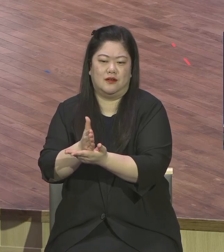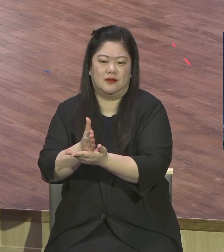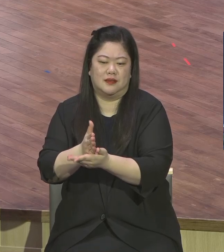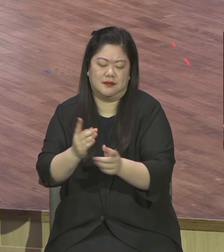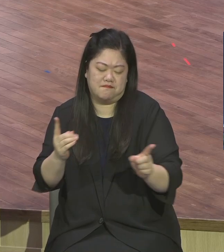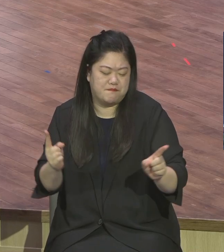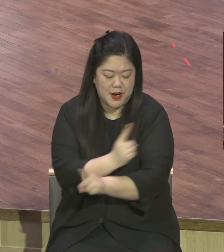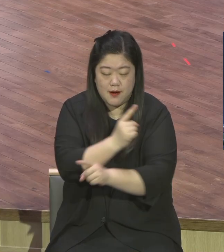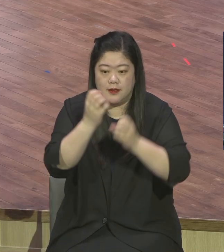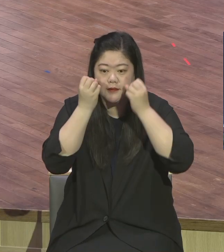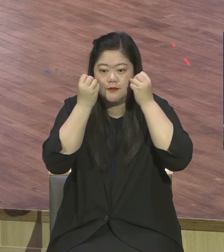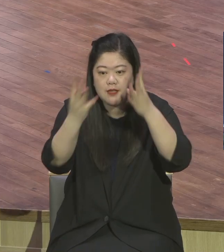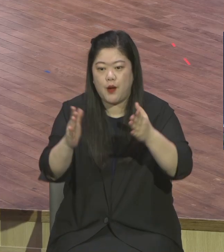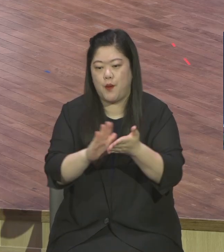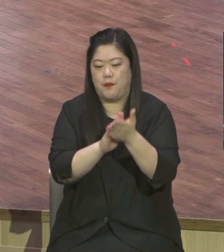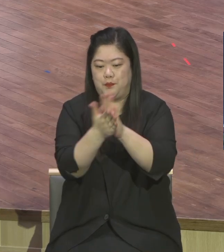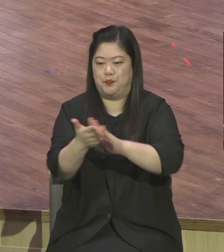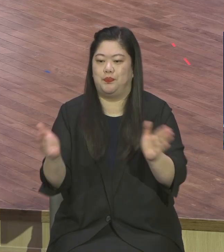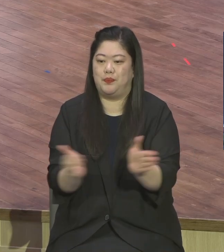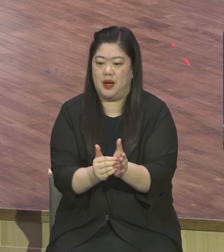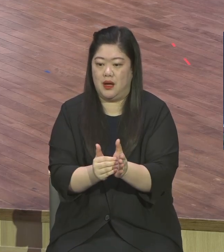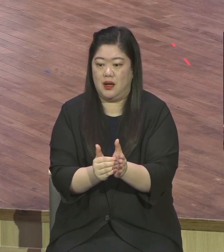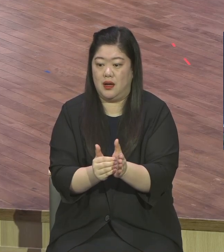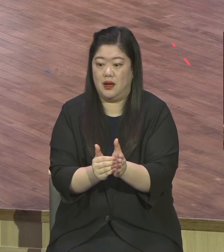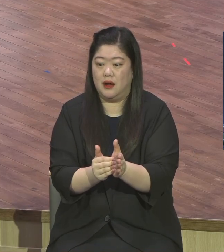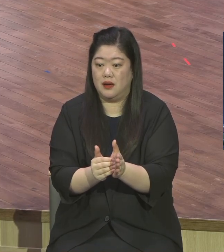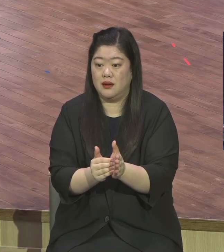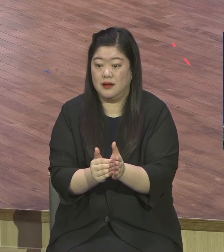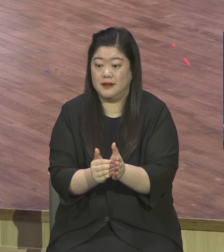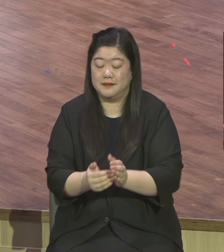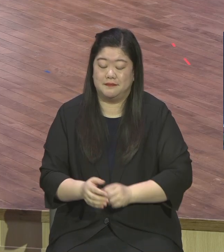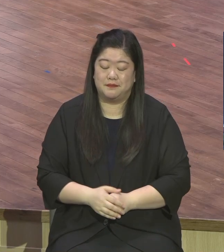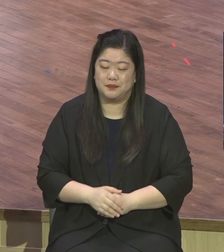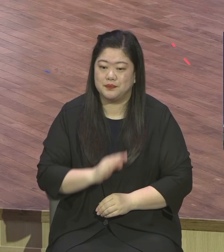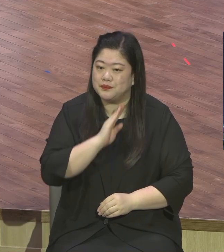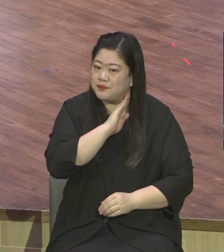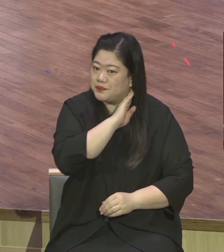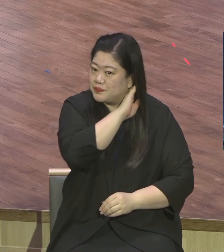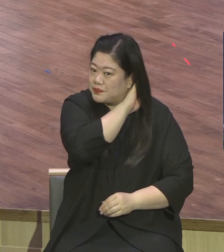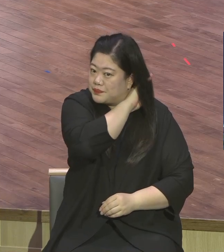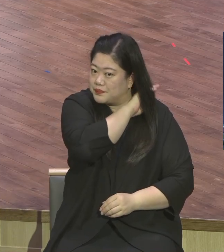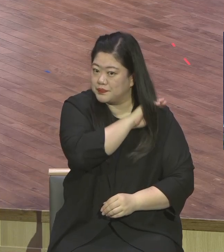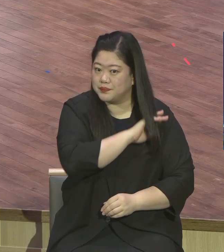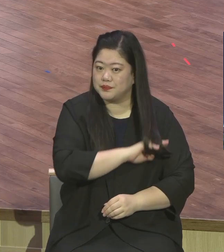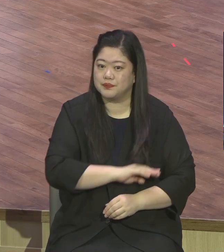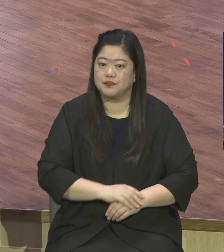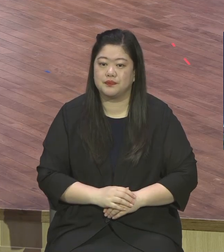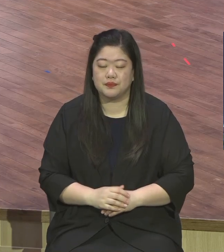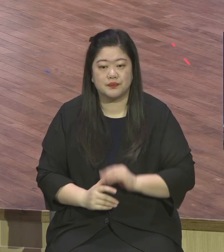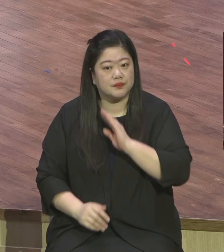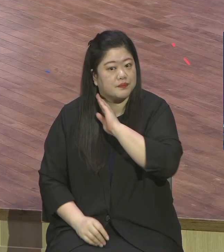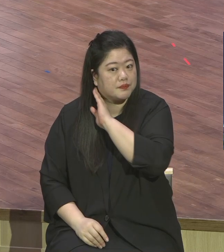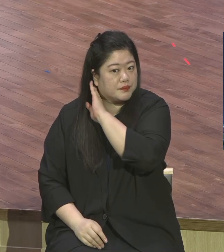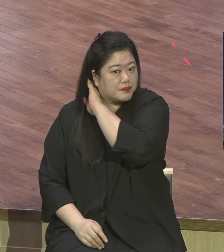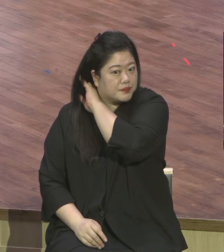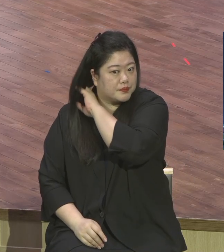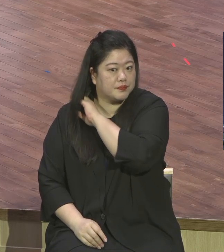거기에 걸맞는 삶을 시작해야 됩니다 눈에 보이지 않는 이 사단은요 예수를 믿은 후에도